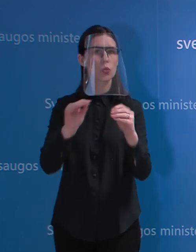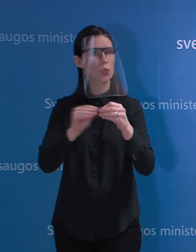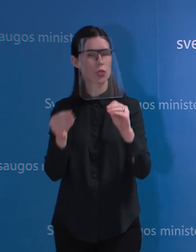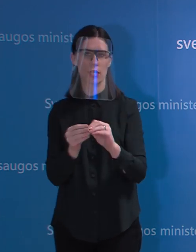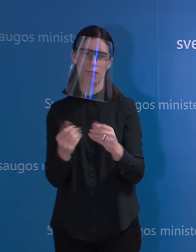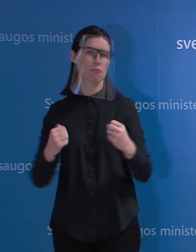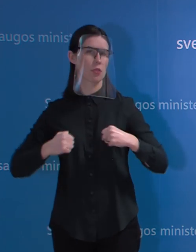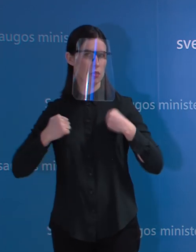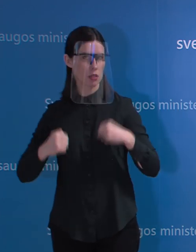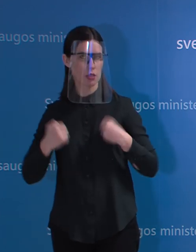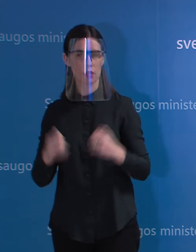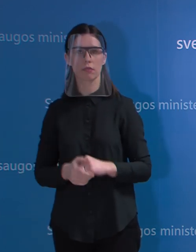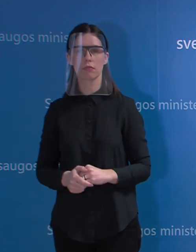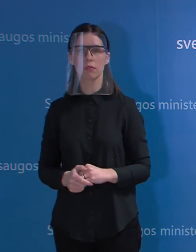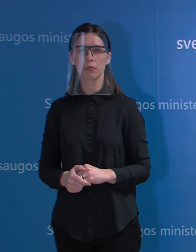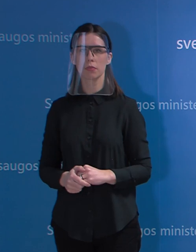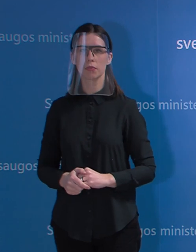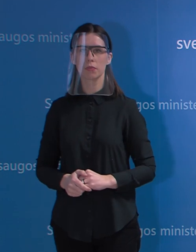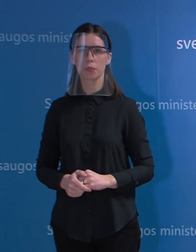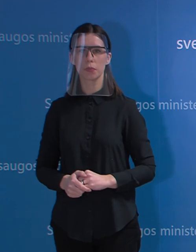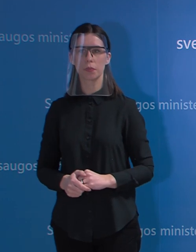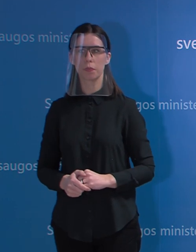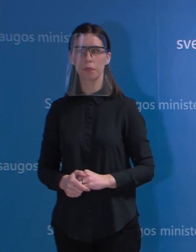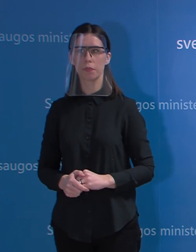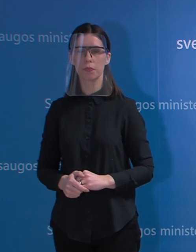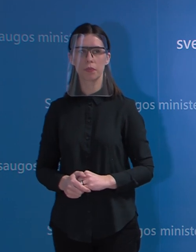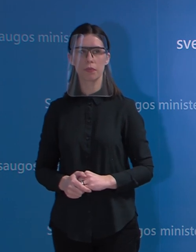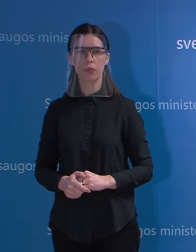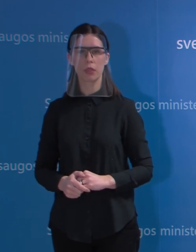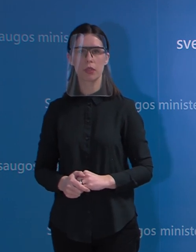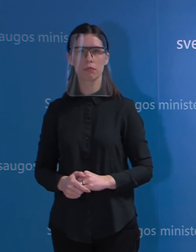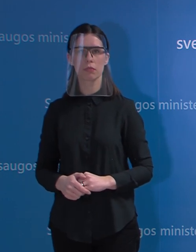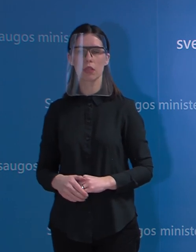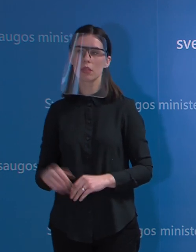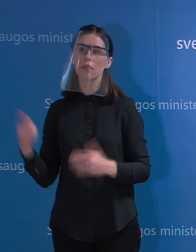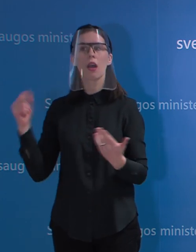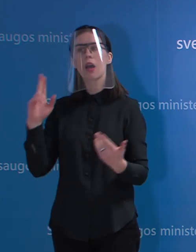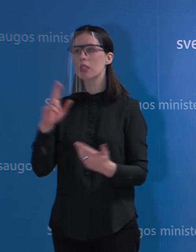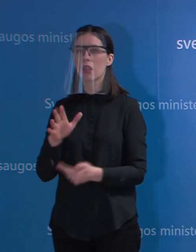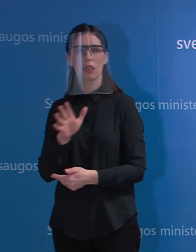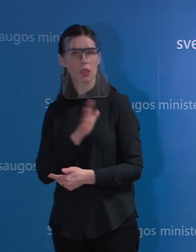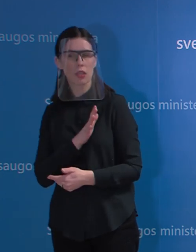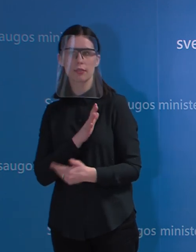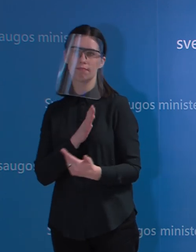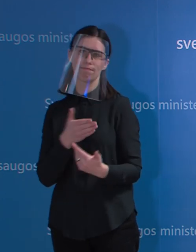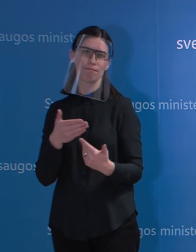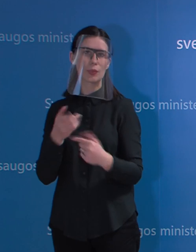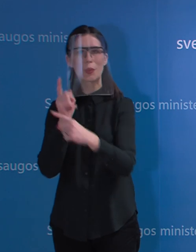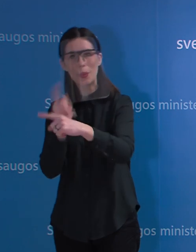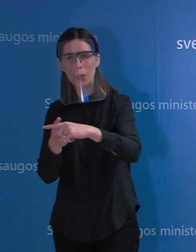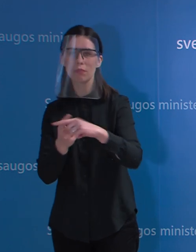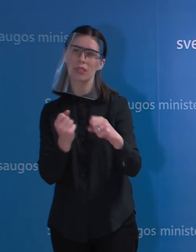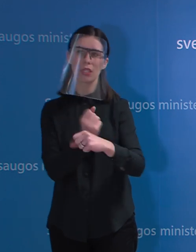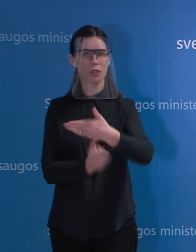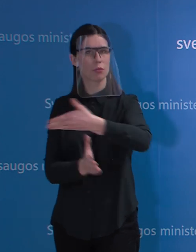klinikas ir ypatingai pasirūpinti tais, kuriem tos galimybės yra ribotos. Dėl Vilniaus savo